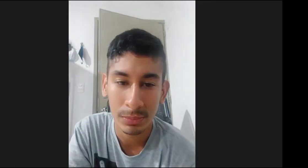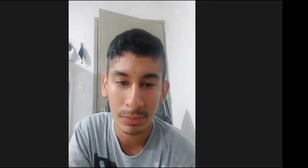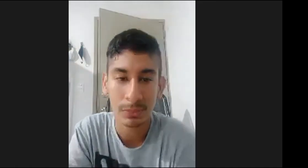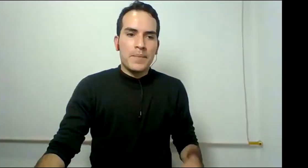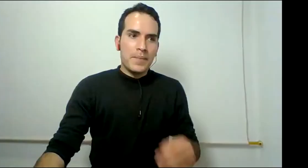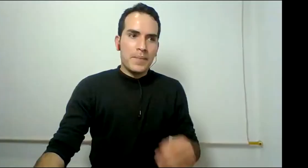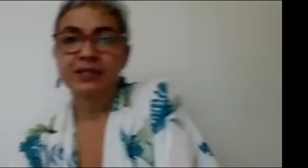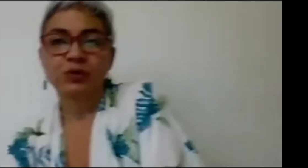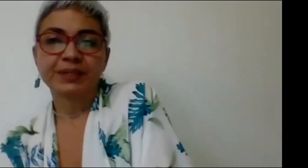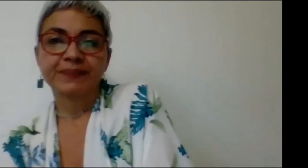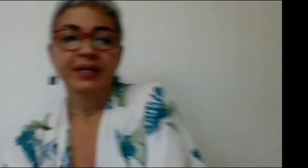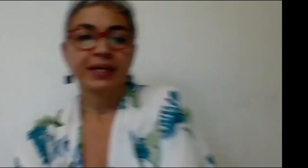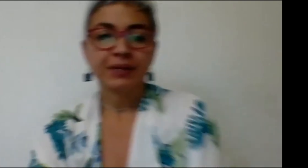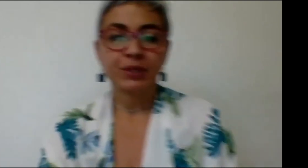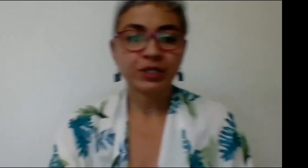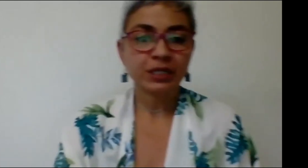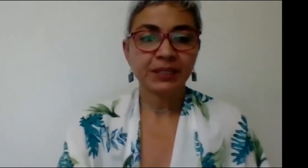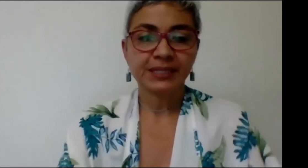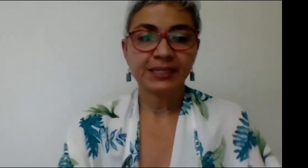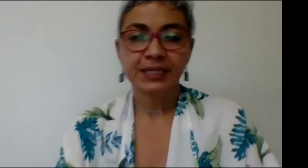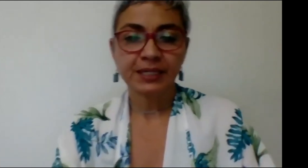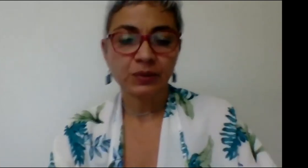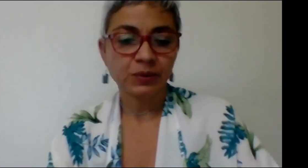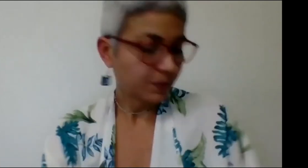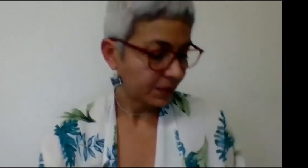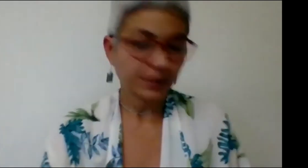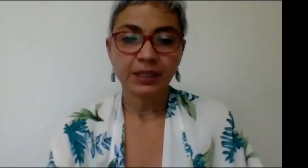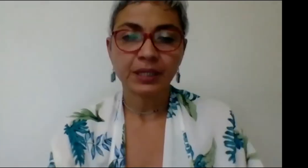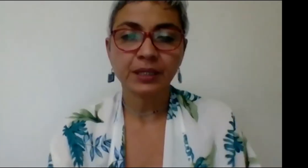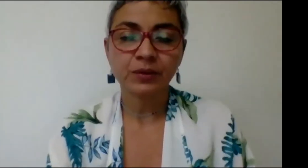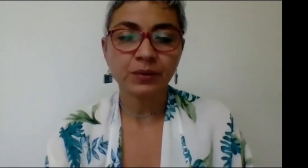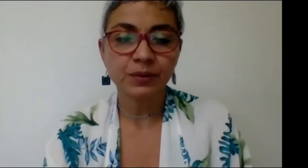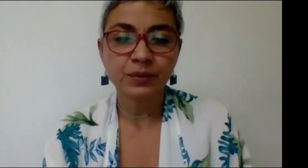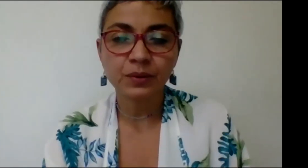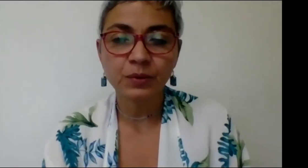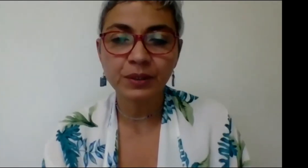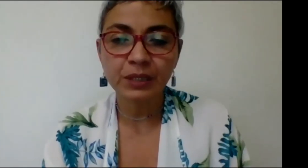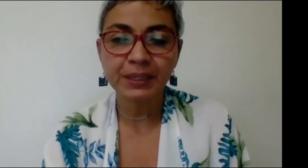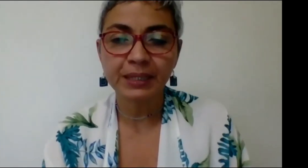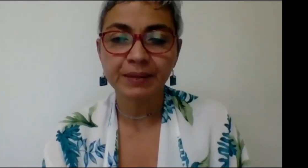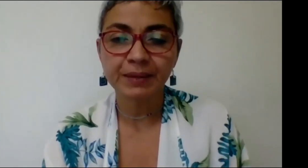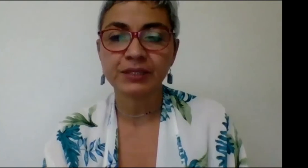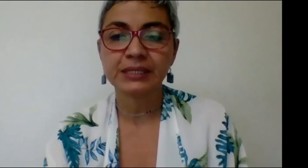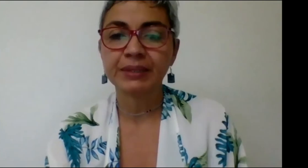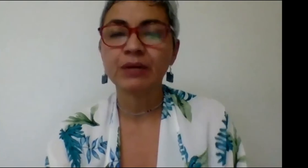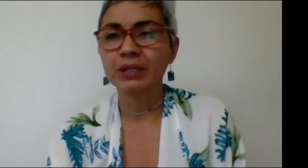gracias Omar bueno Jerry me dice que ella no que ella no no pidió la palabra entonces está bien ahora